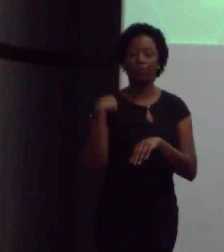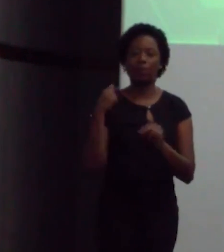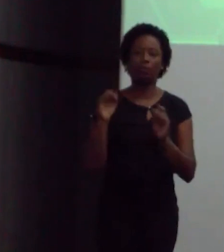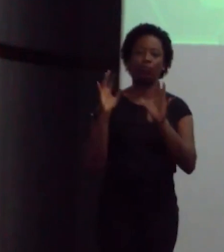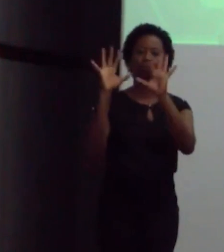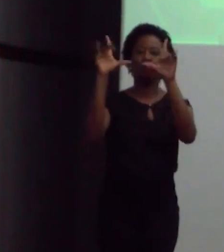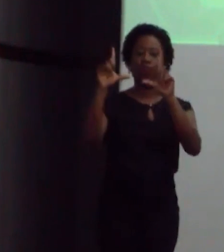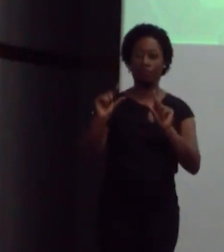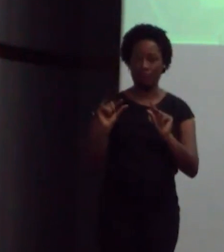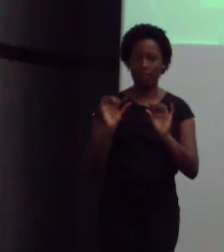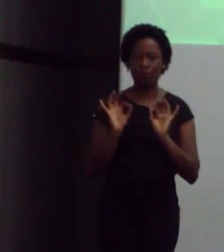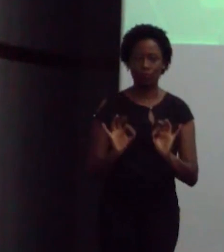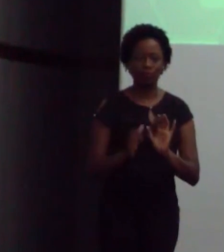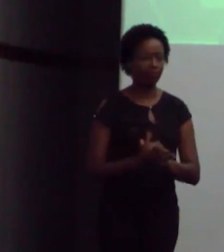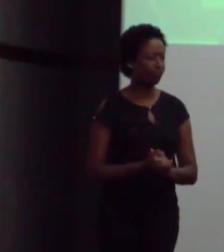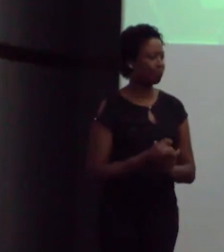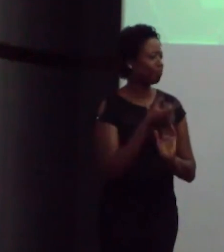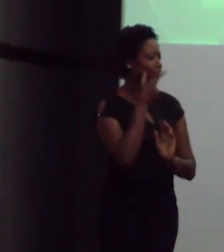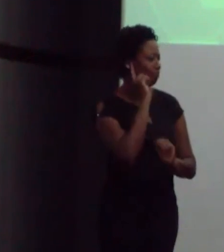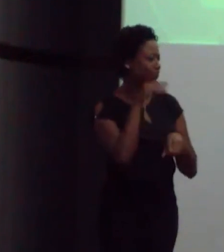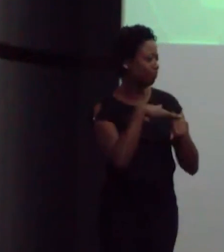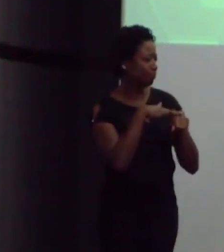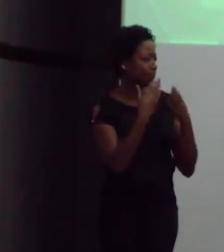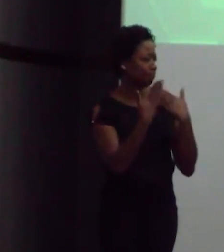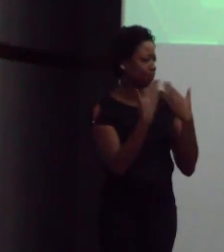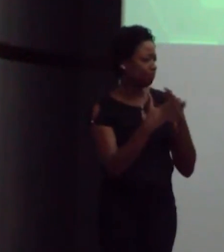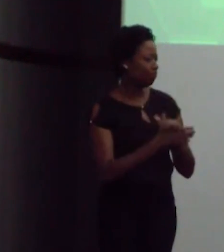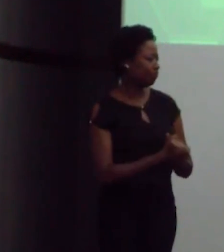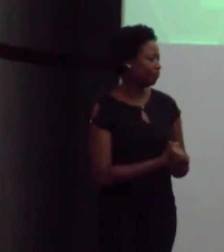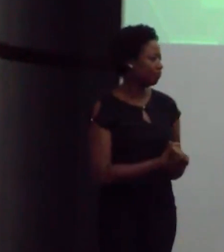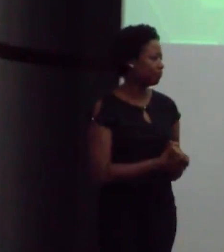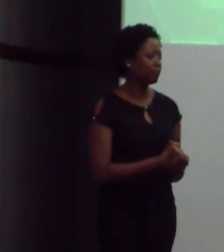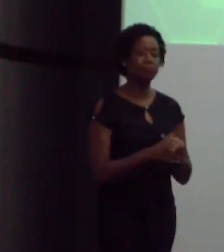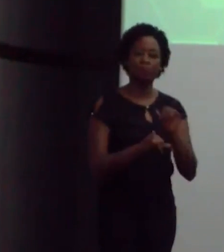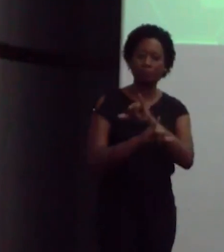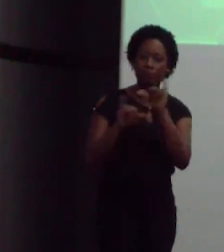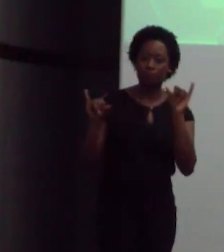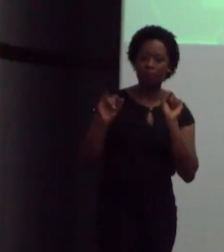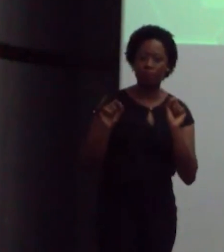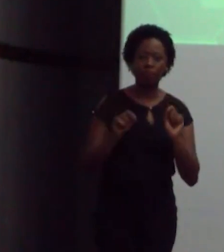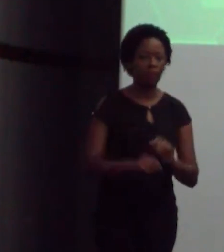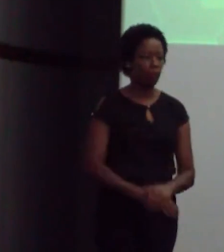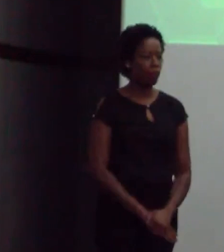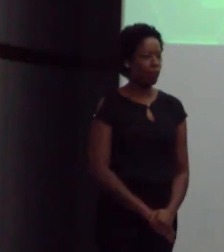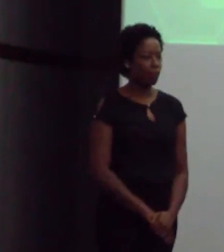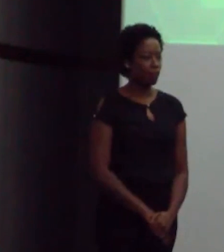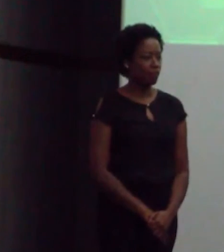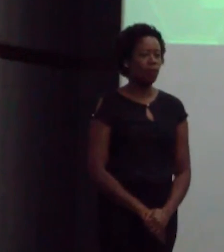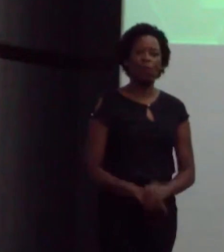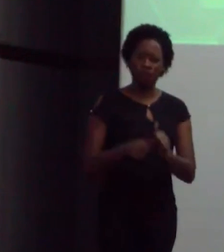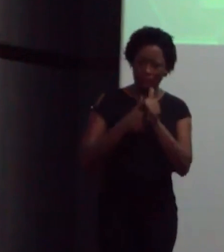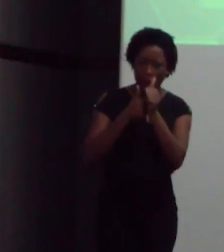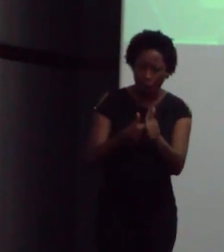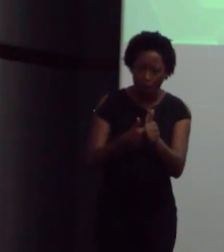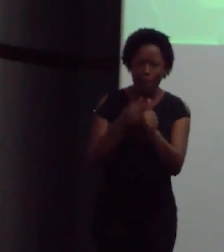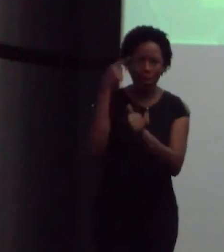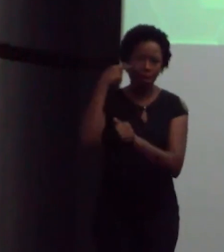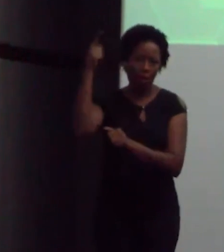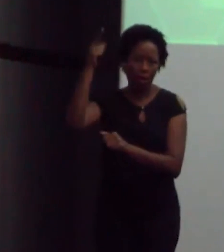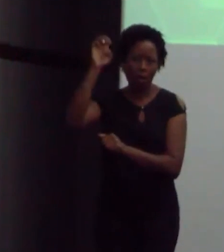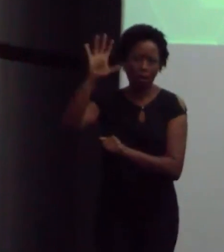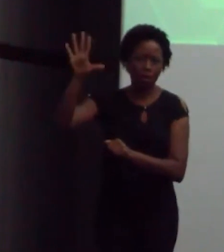Eu falava até para o ministro ontem, isso vale a pena colocar para vocês. Vocês estão acompanhando o negócio da Europa.